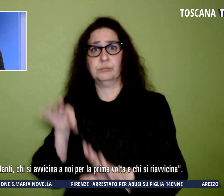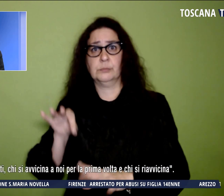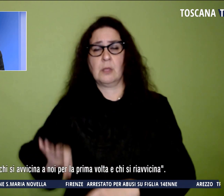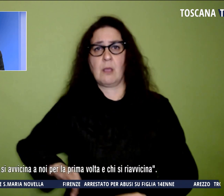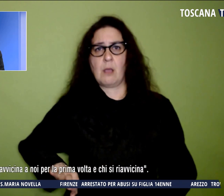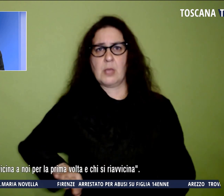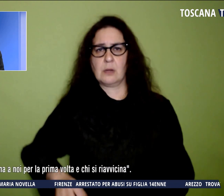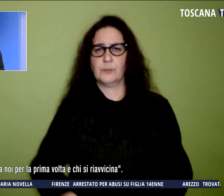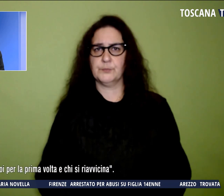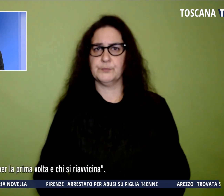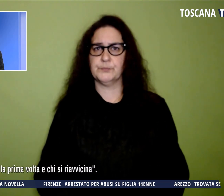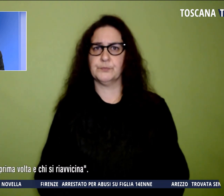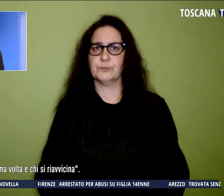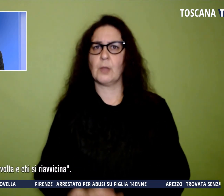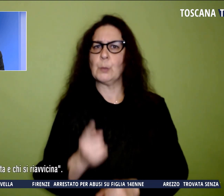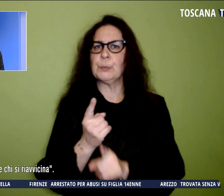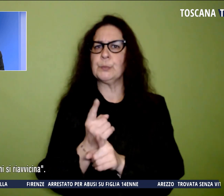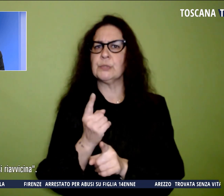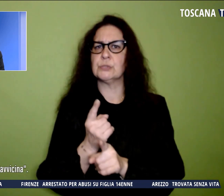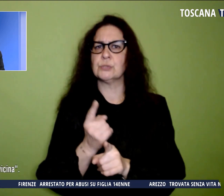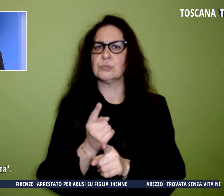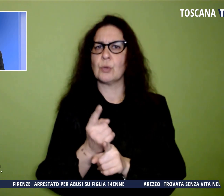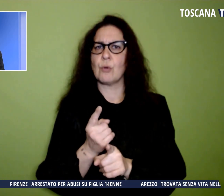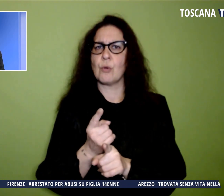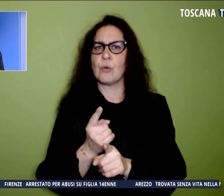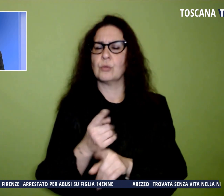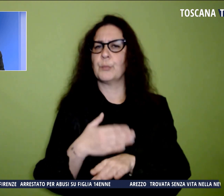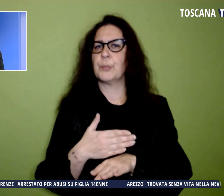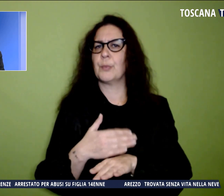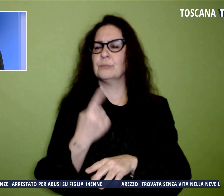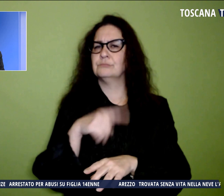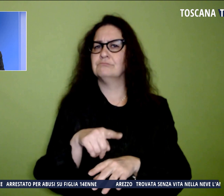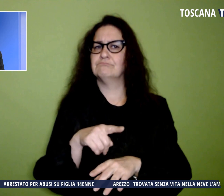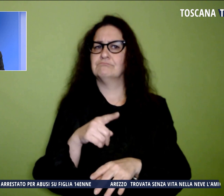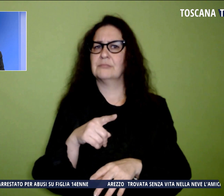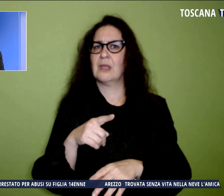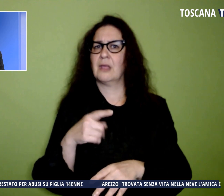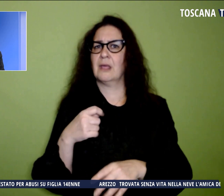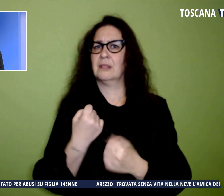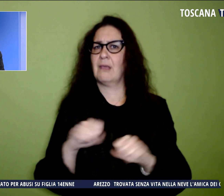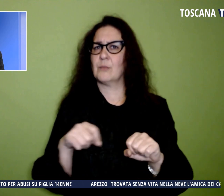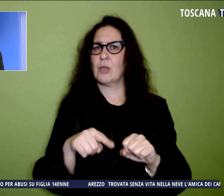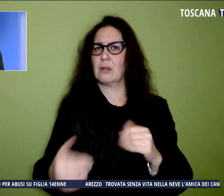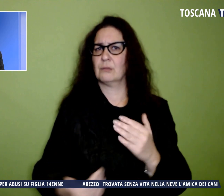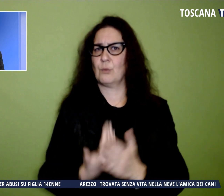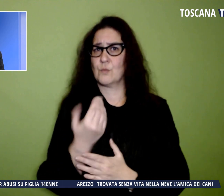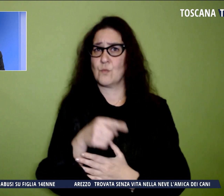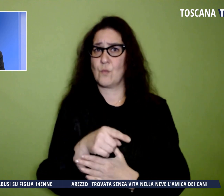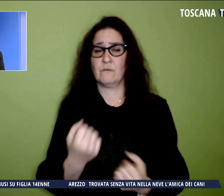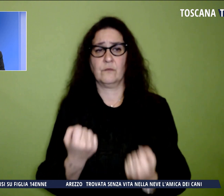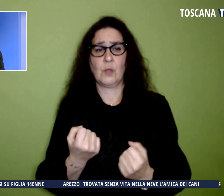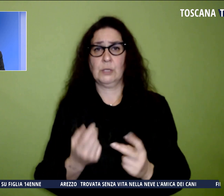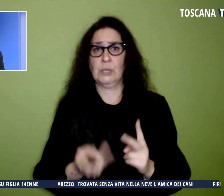C'è bisogno di un nuovo Partito Democratico, ha detto Fossi, anche in Toscana, più forte e più